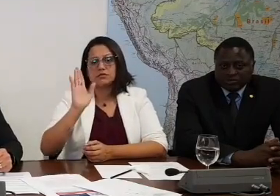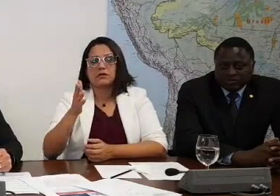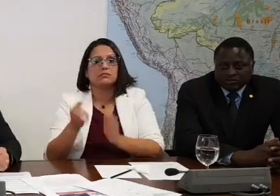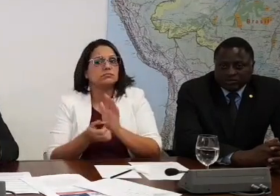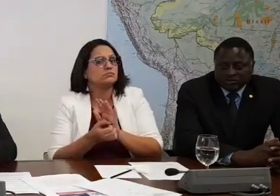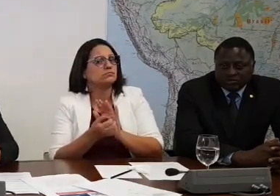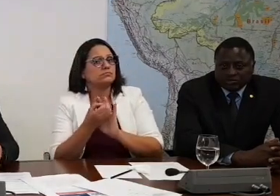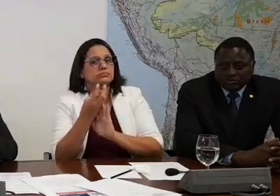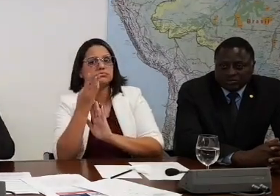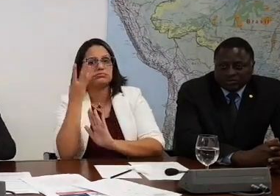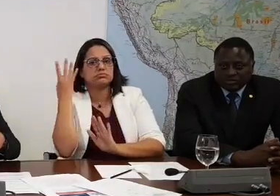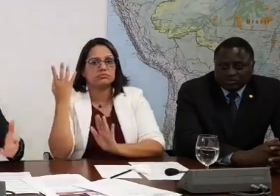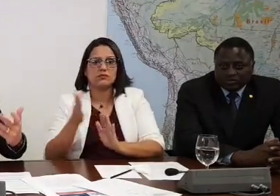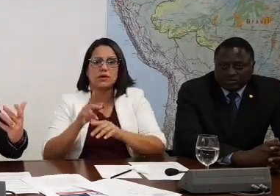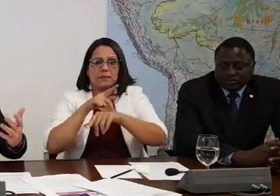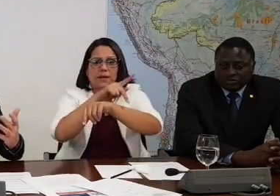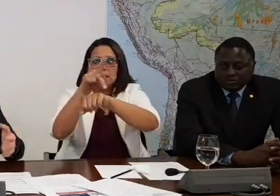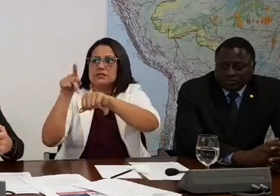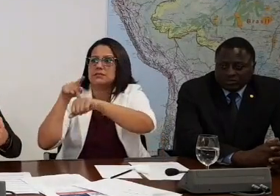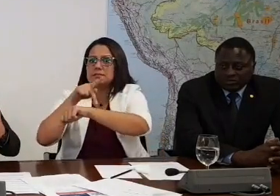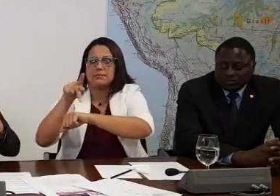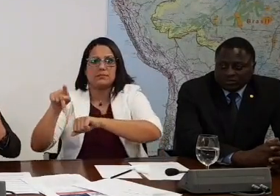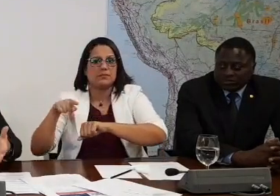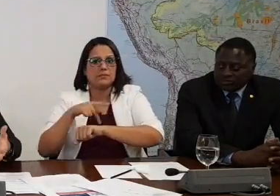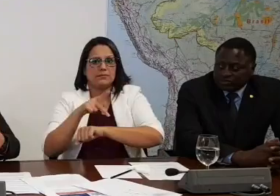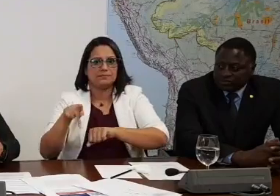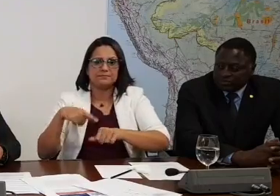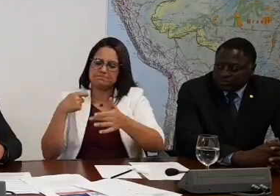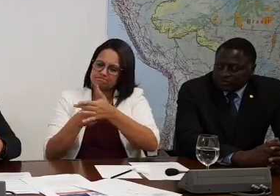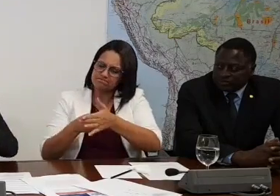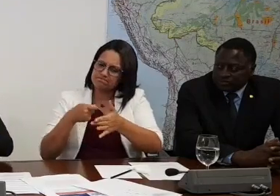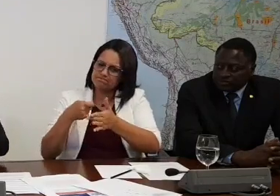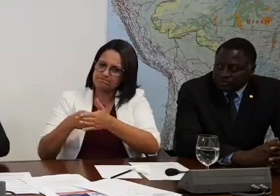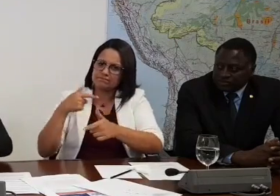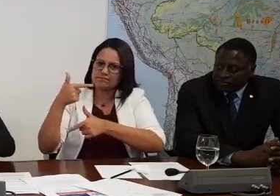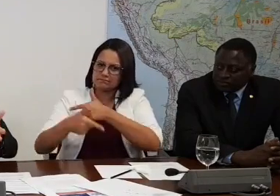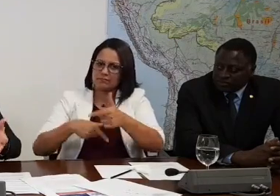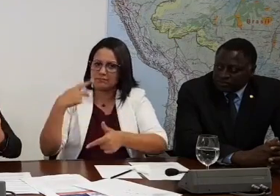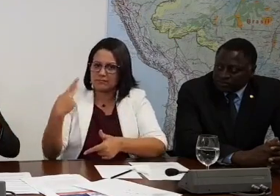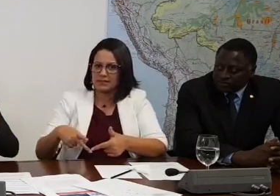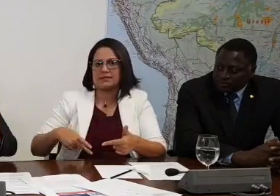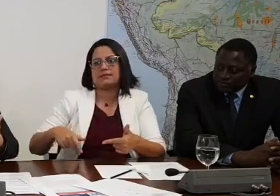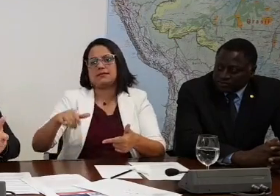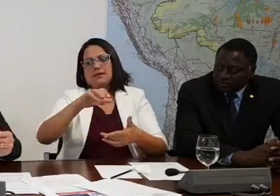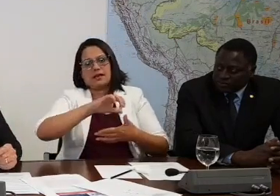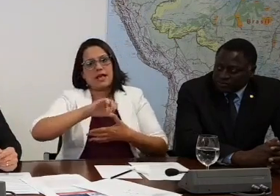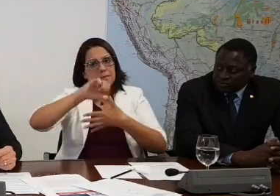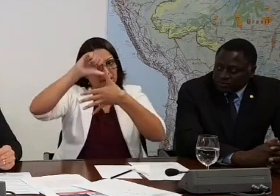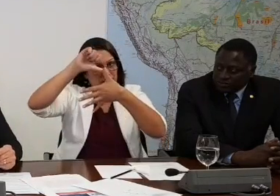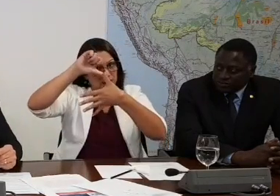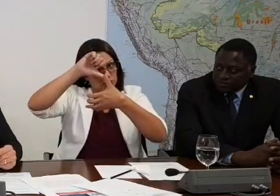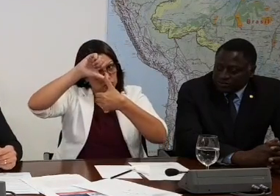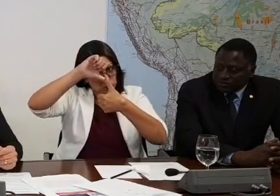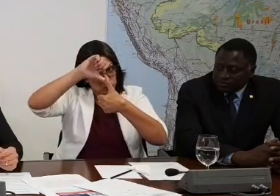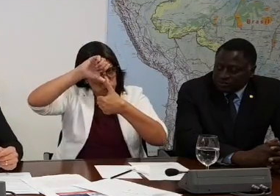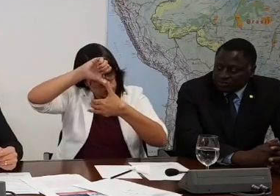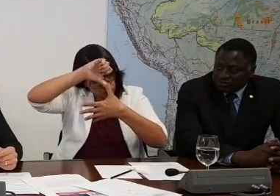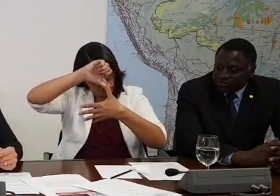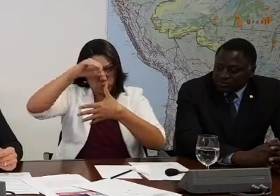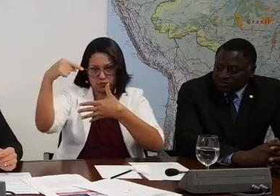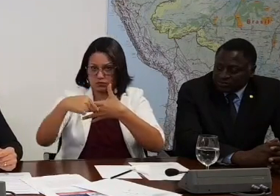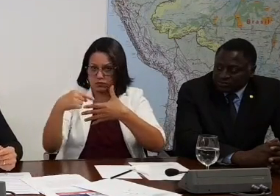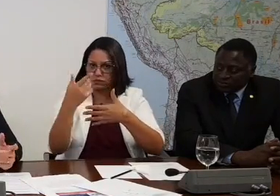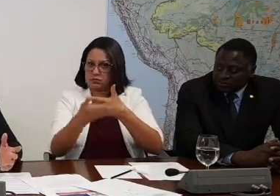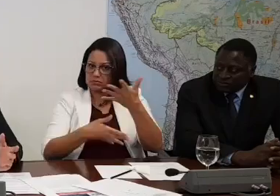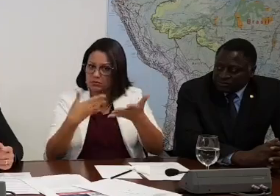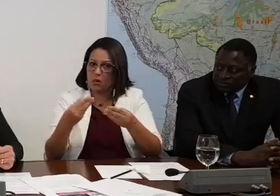várias vezes, países que lutam aqui na América do Sul nessa questão de a gente buscar uma maneira de voltar à